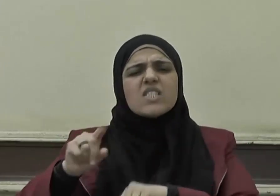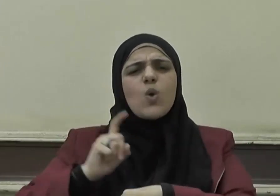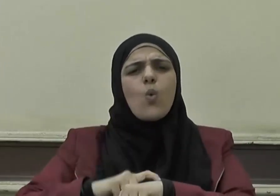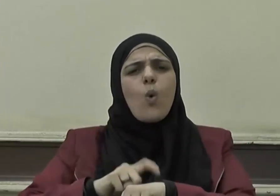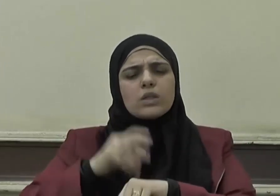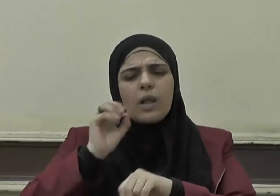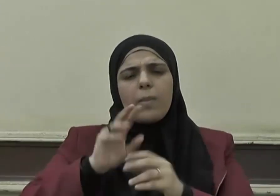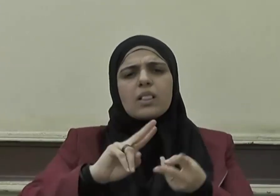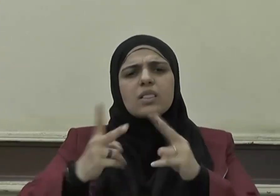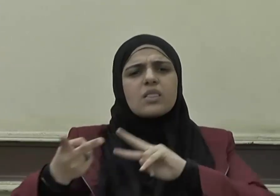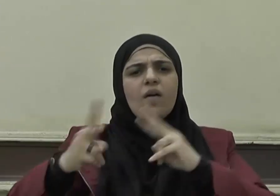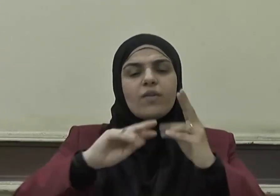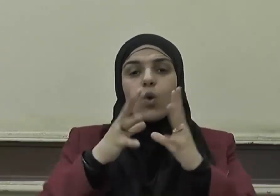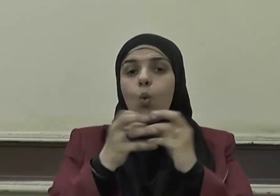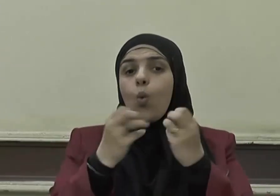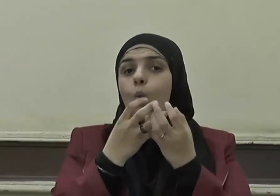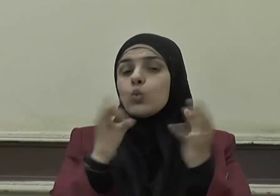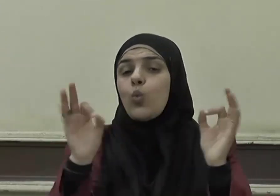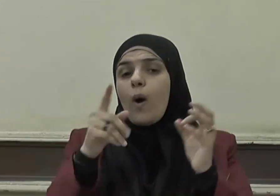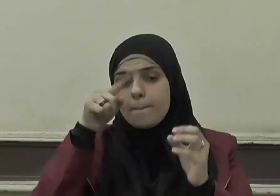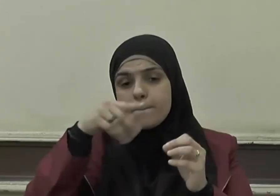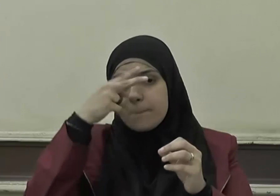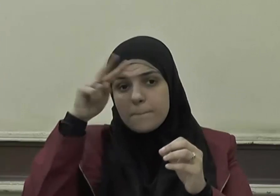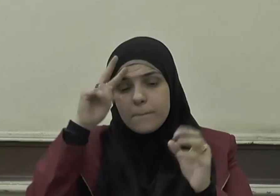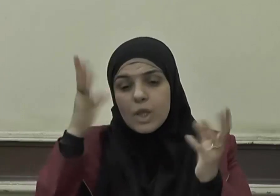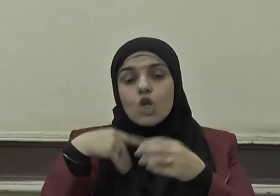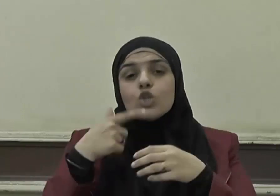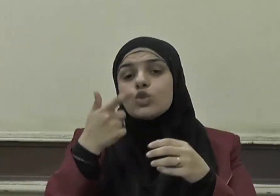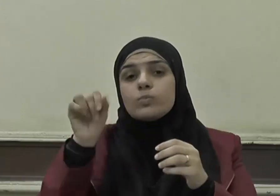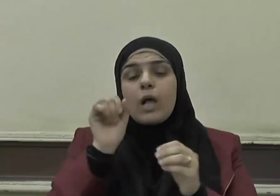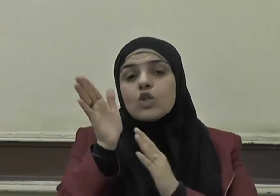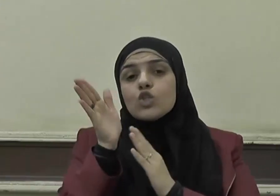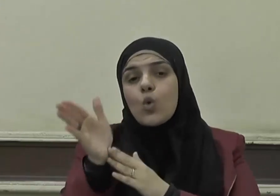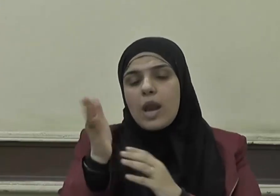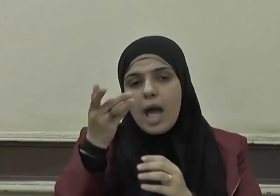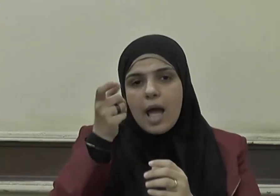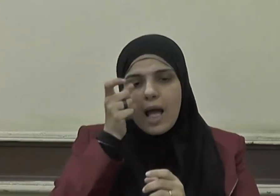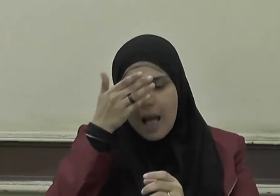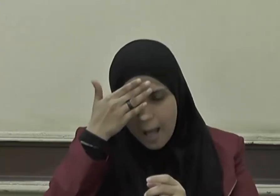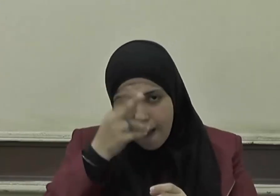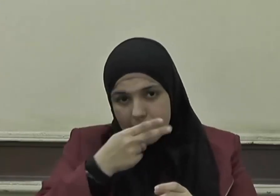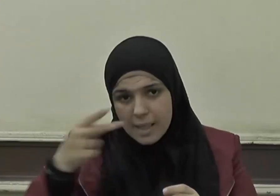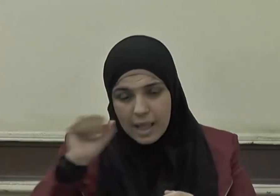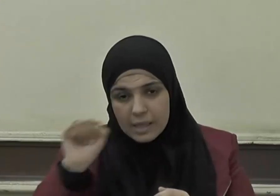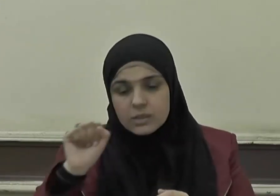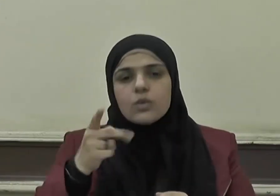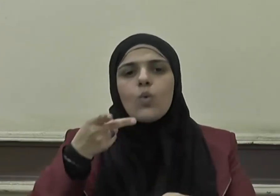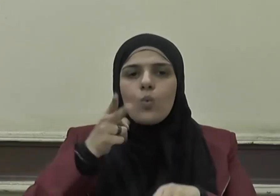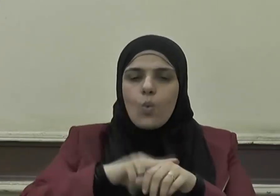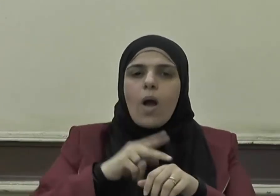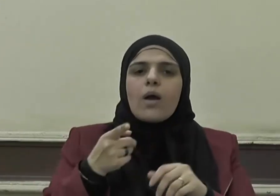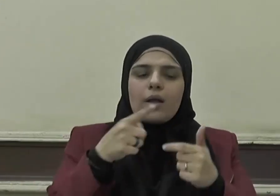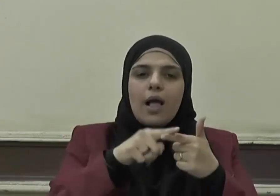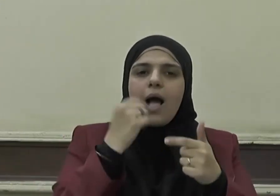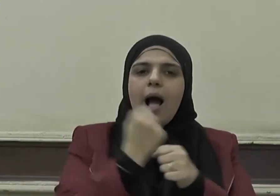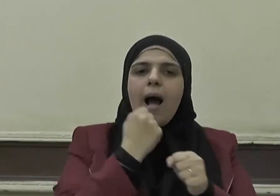نفرِّق بوضوحٍ بينما هو من سنن العبادات وما يندرج في أعمال